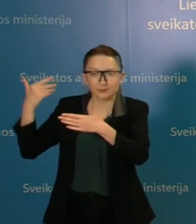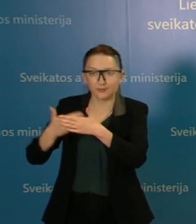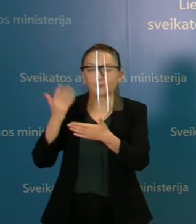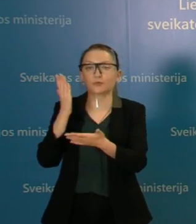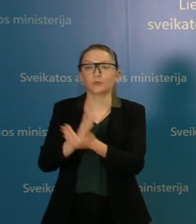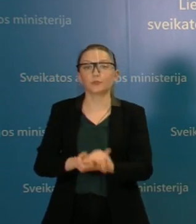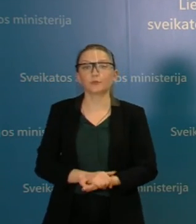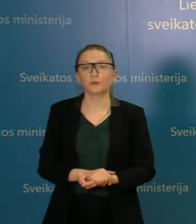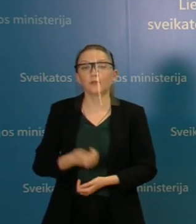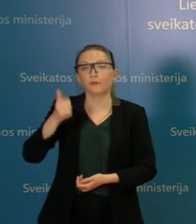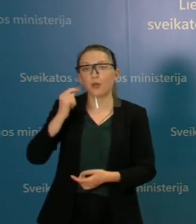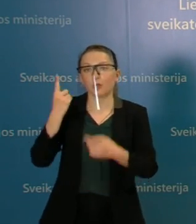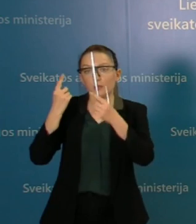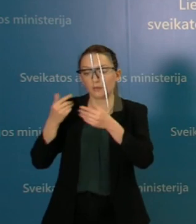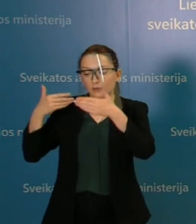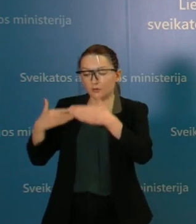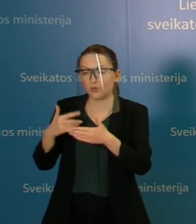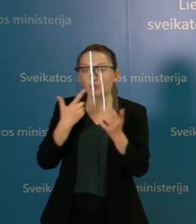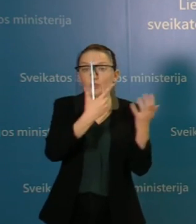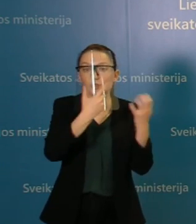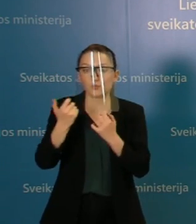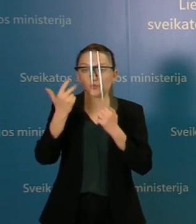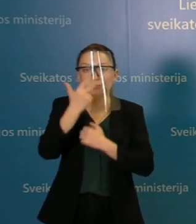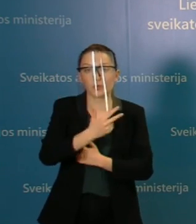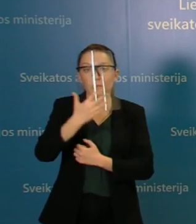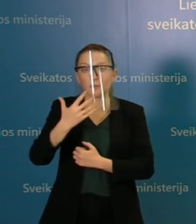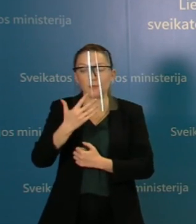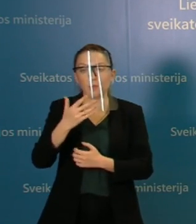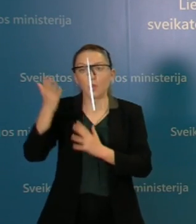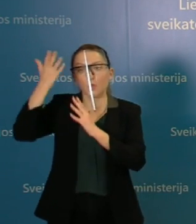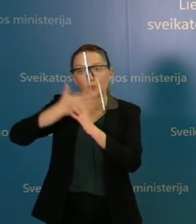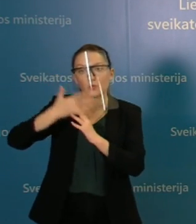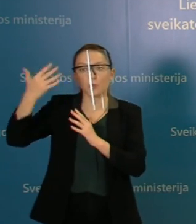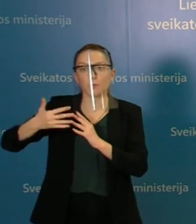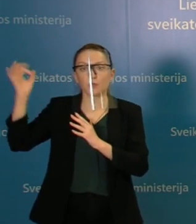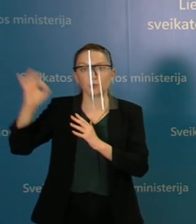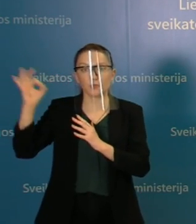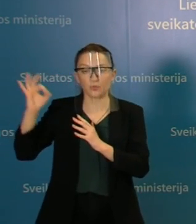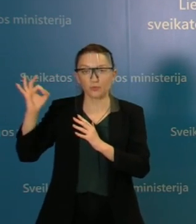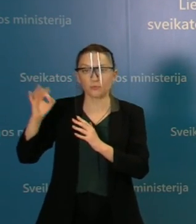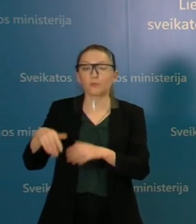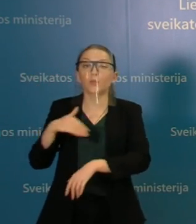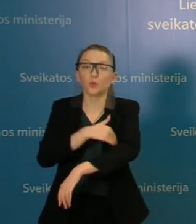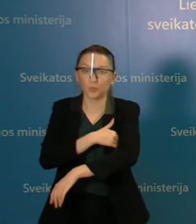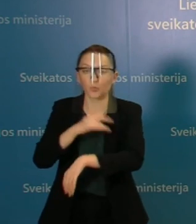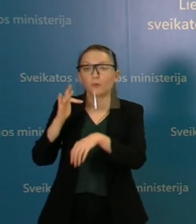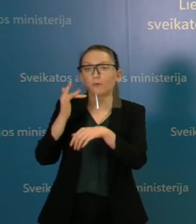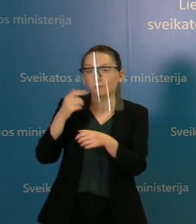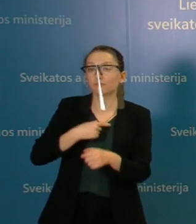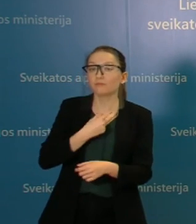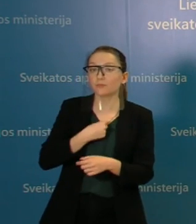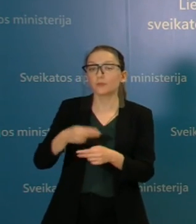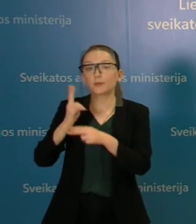pasikartosiu, vakardienos iš 735 pusė 50 procentų buvo simptominiai, pusė 50